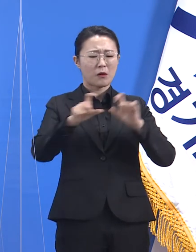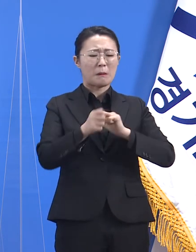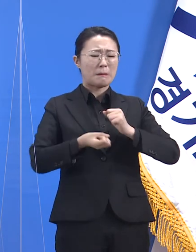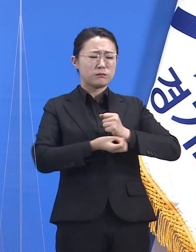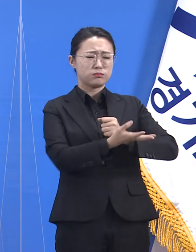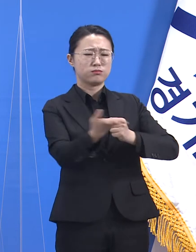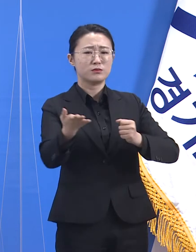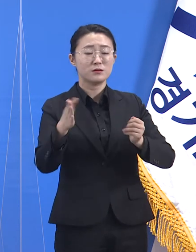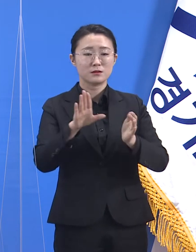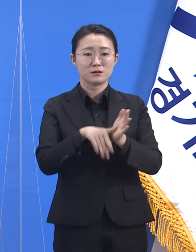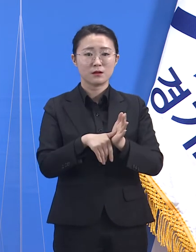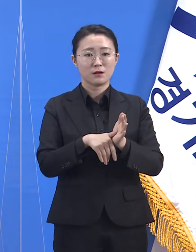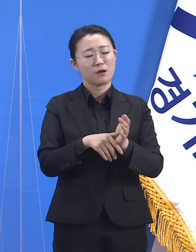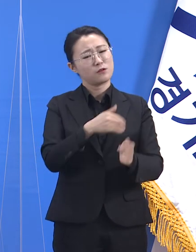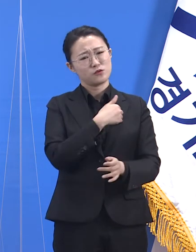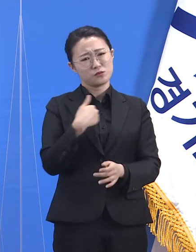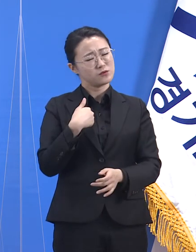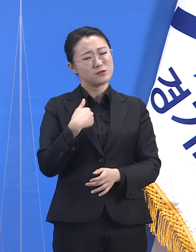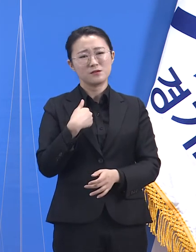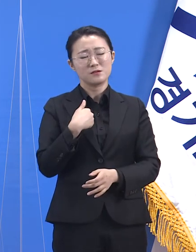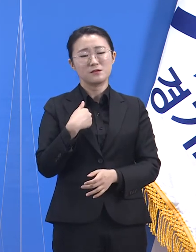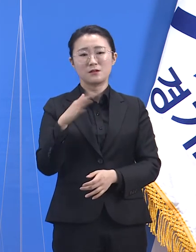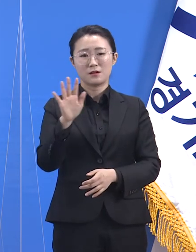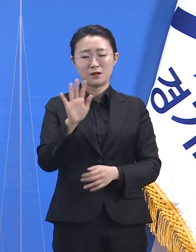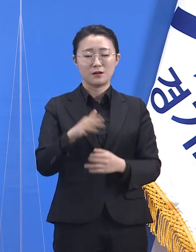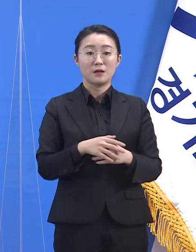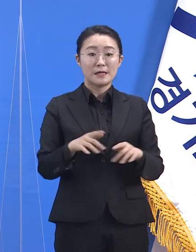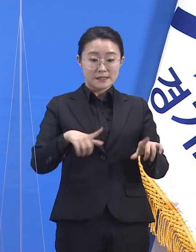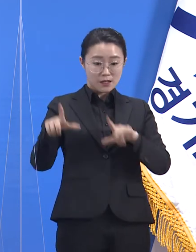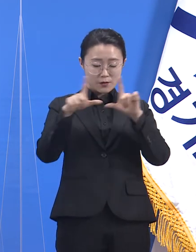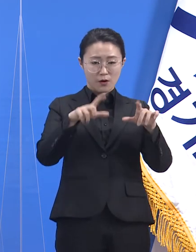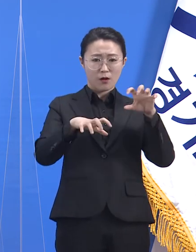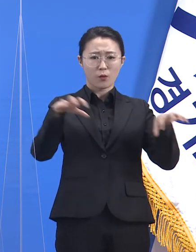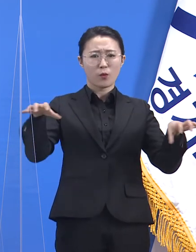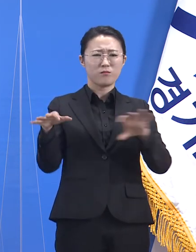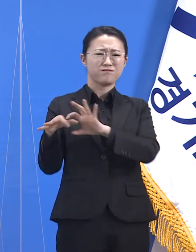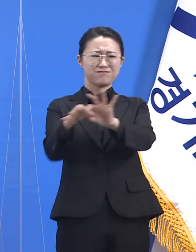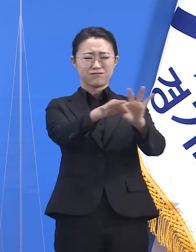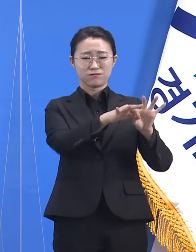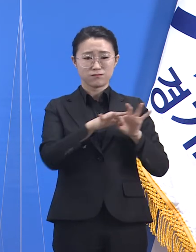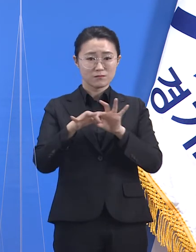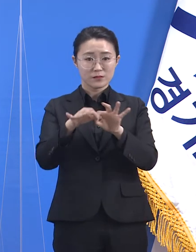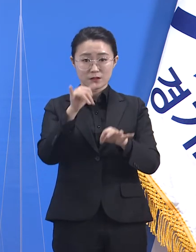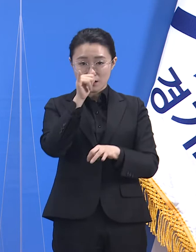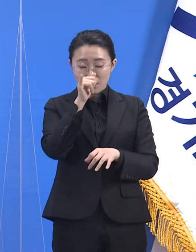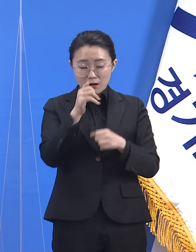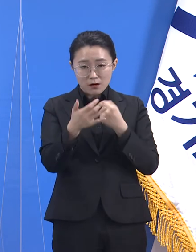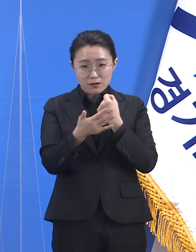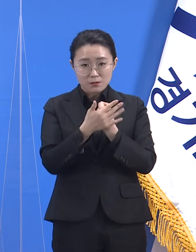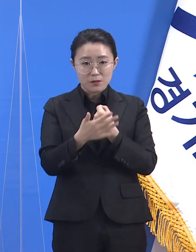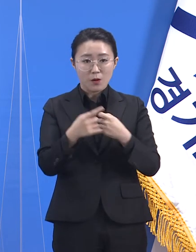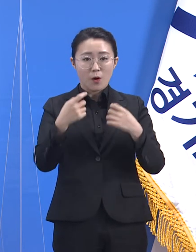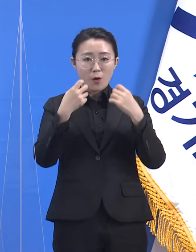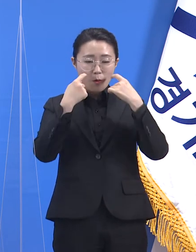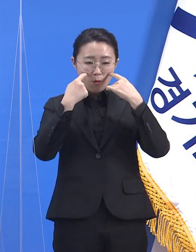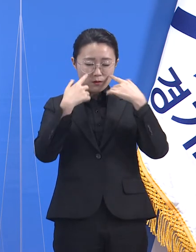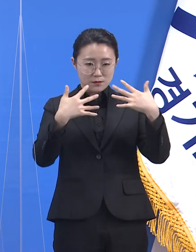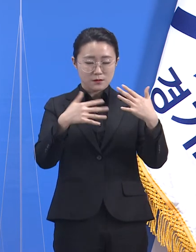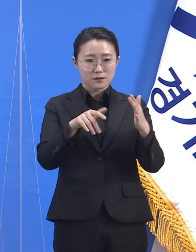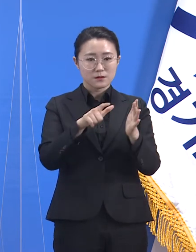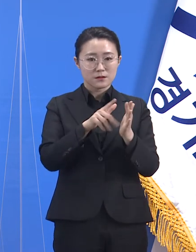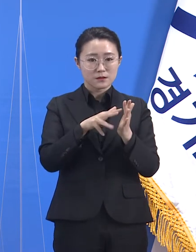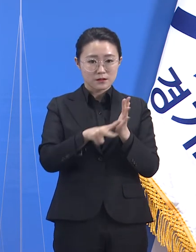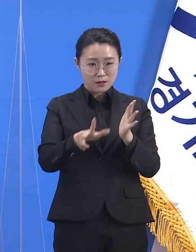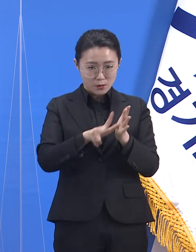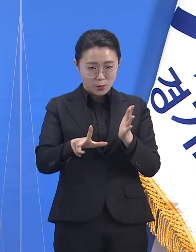우리가 생활하는 공간은 서로 연결되기 마련입니다. 따라서 정확한 자료 수집과 세밀한 분석을